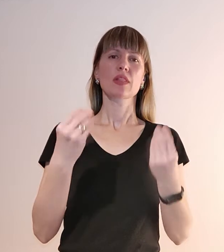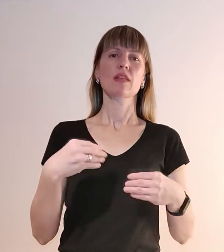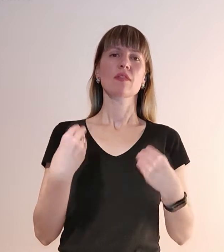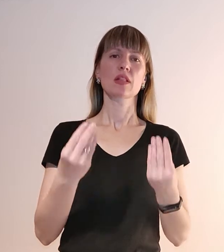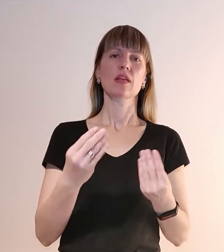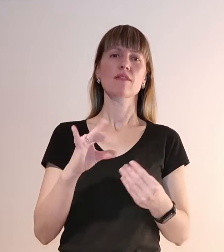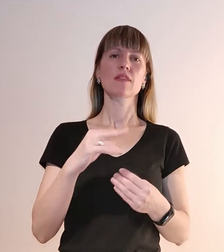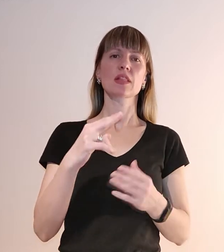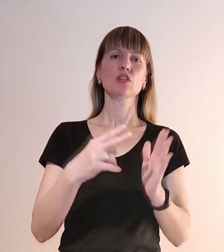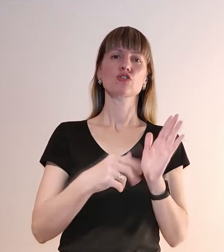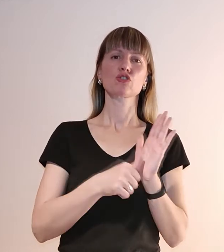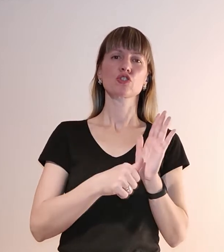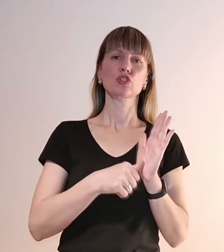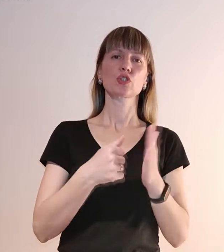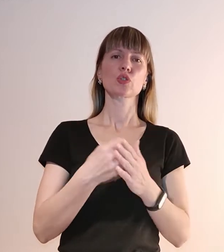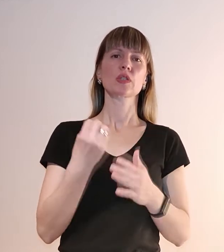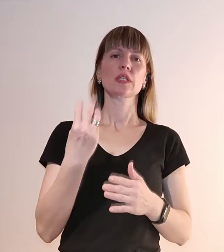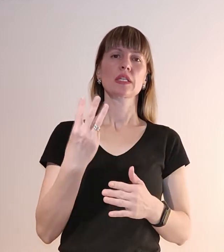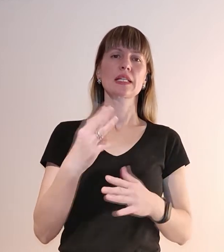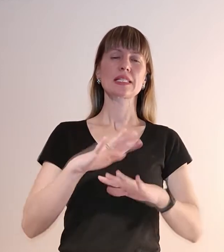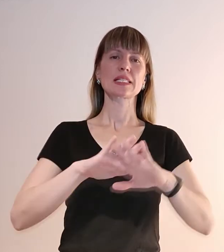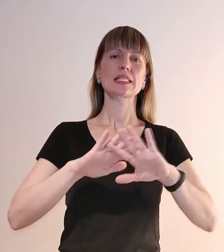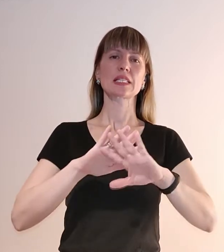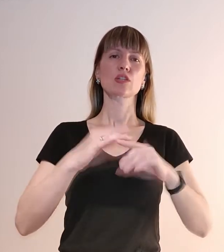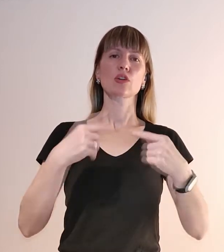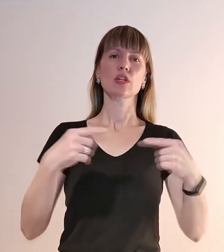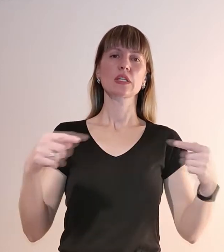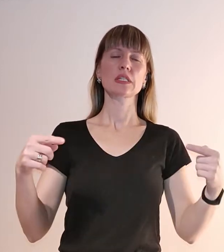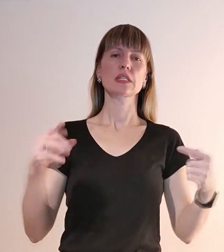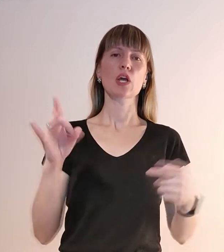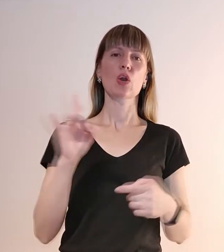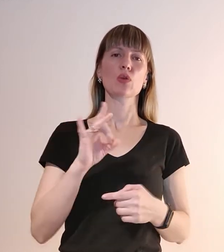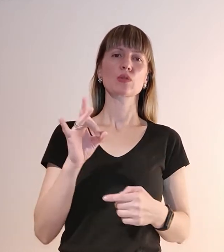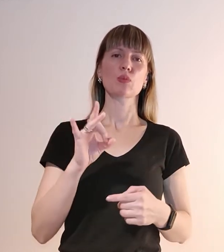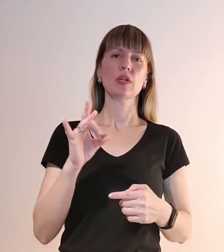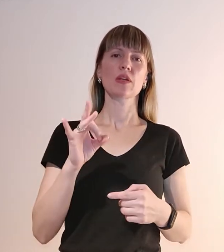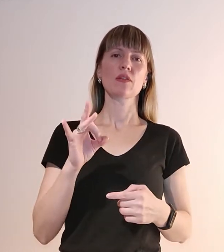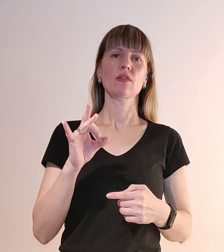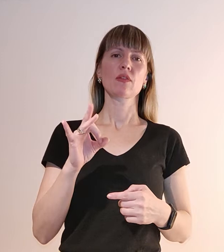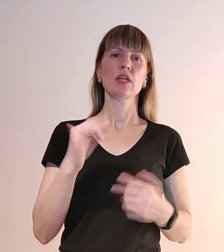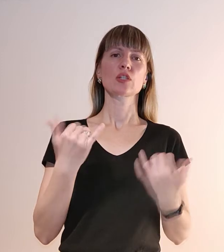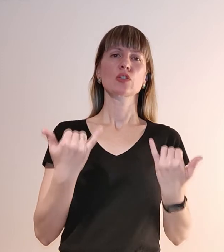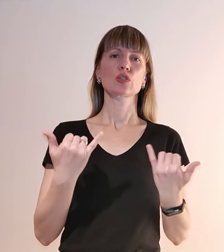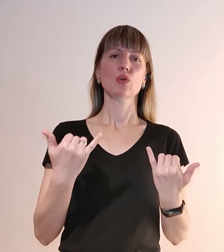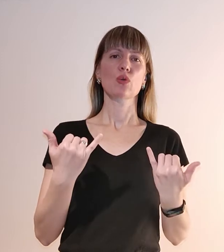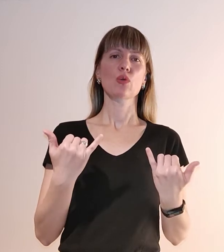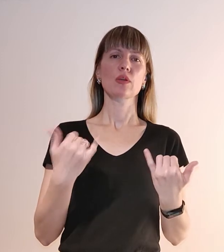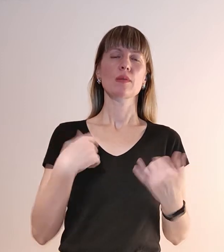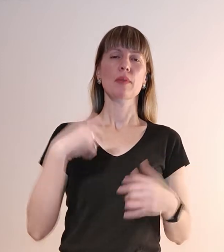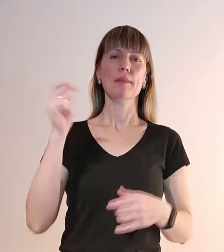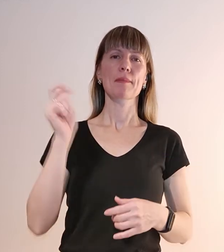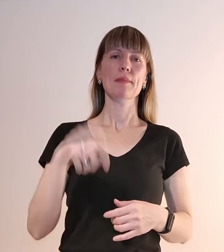від 6 до 13 сіток різних розмірів. Сьогодні приїхали капелани,